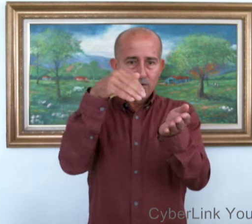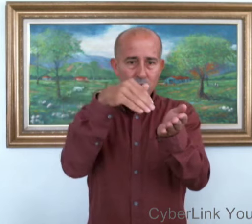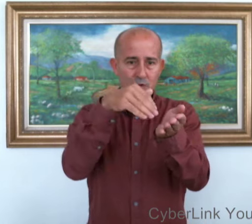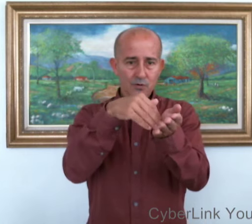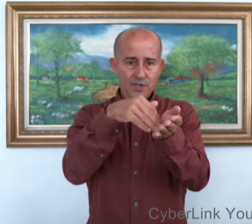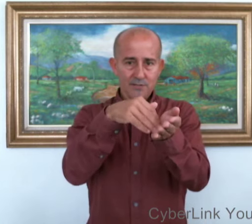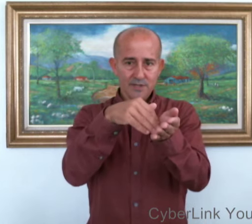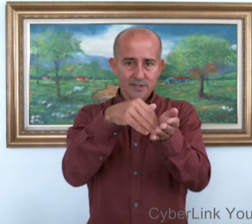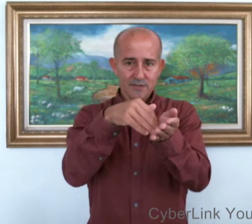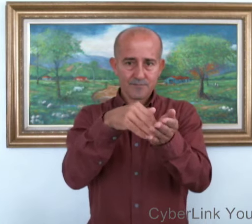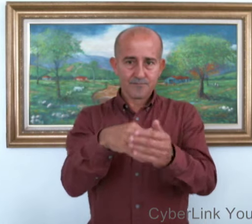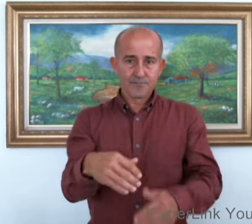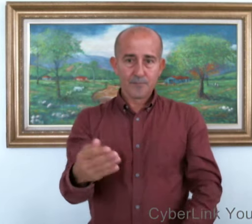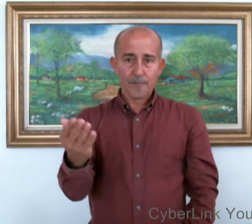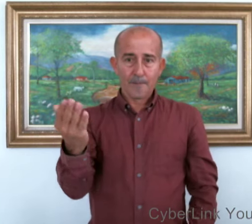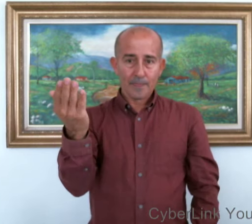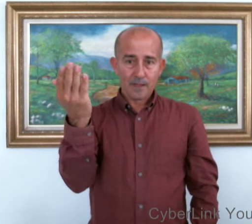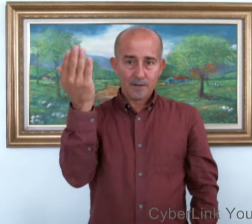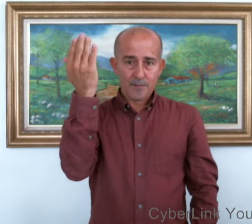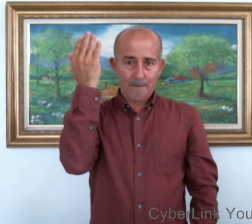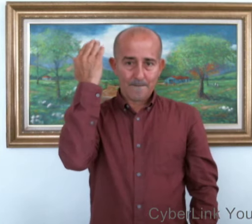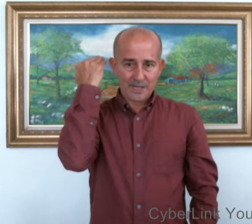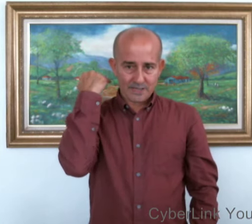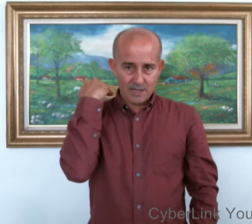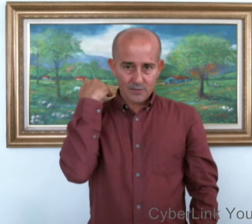Otra vez. Pasado.